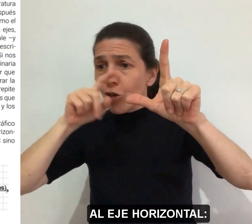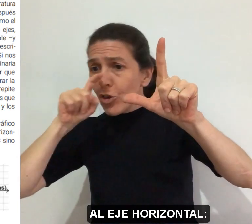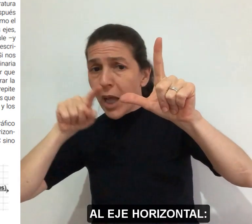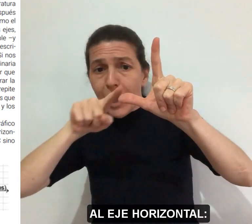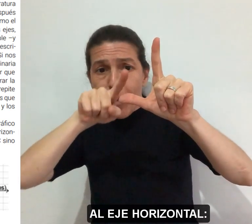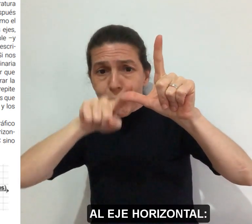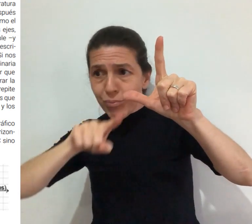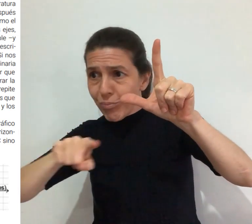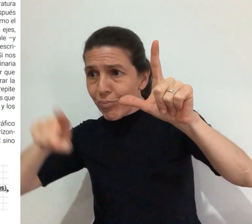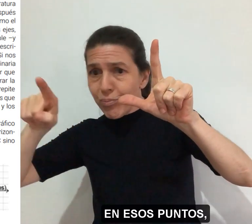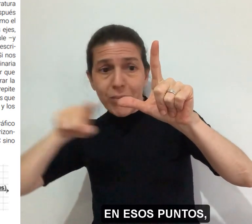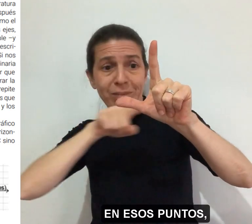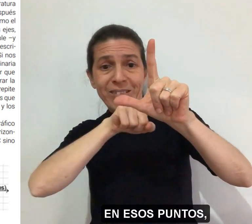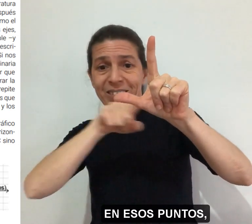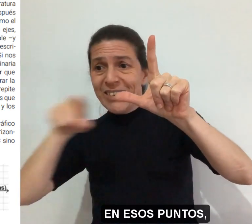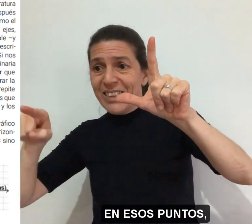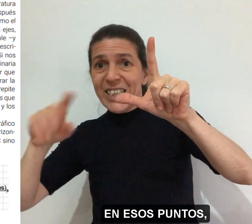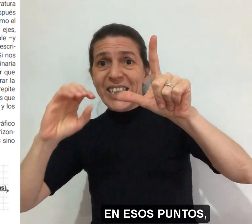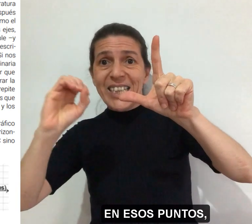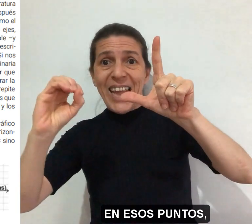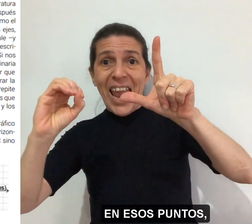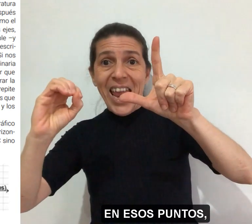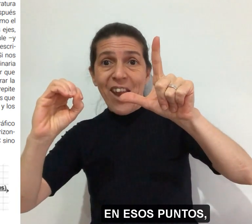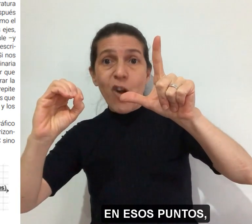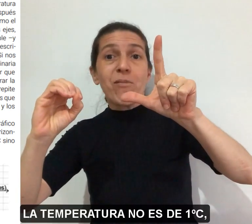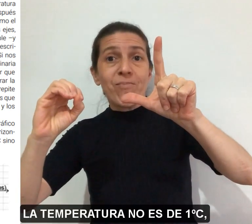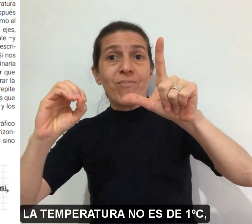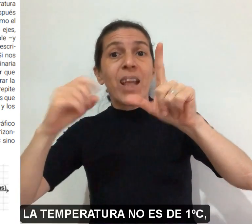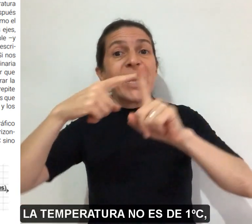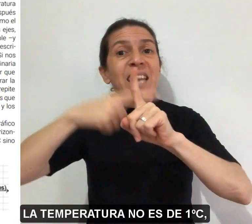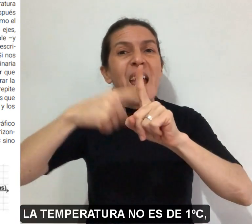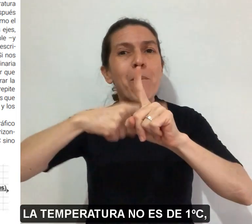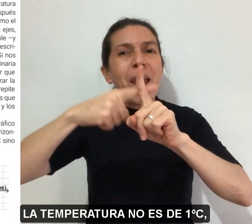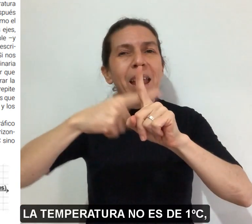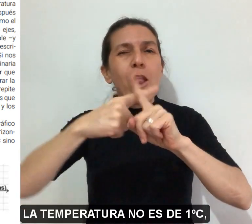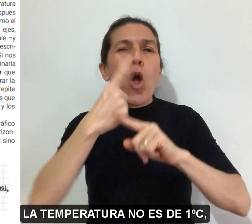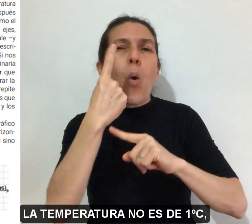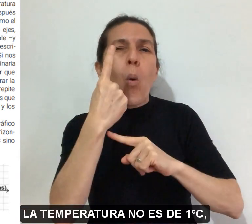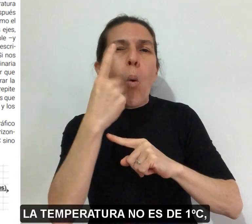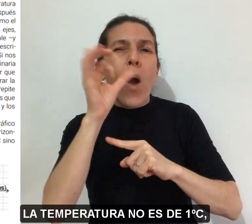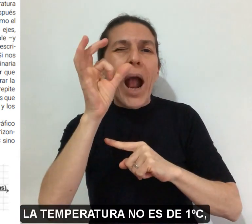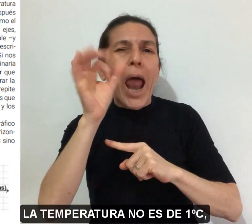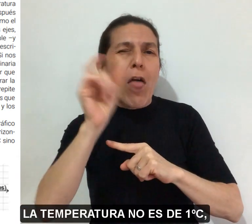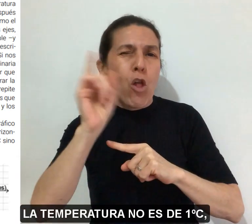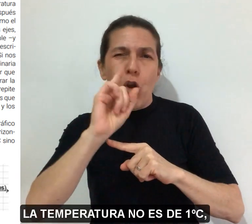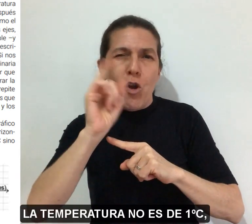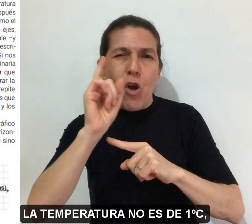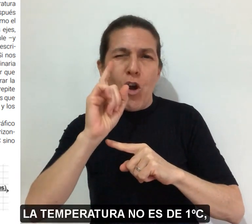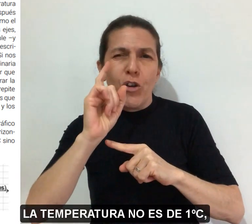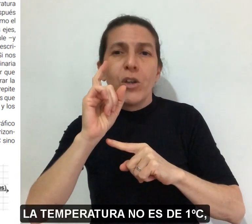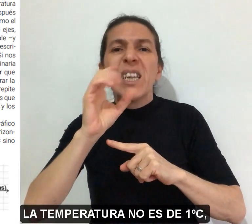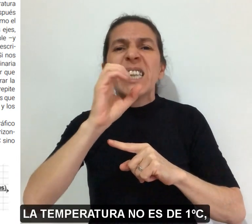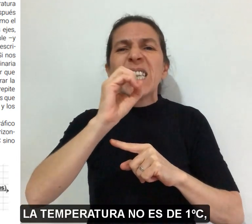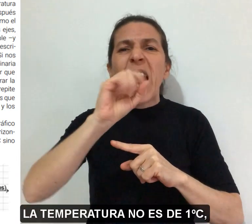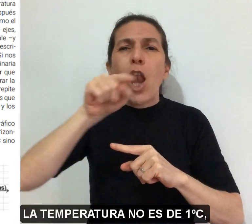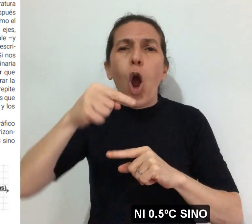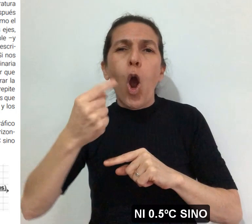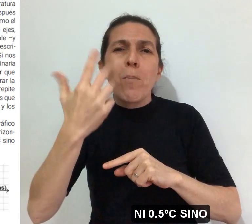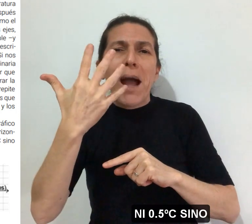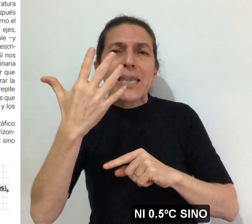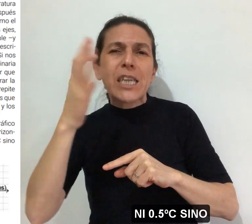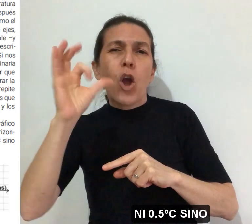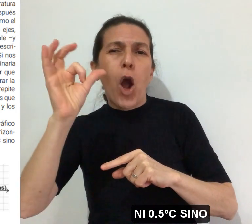eje horizontal, en esos puntos. La temperatura no es de 1 grado centígrados,